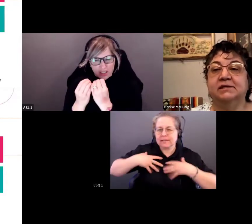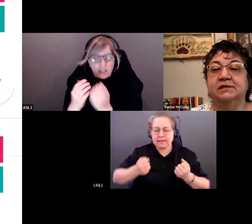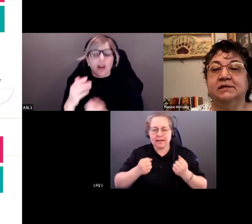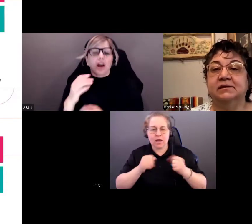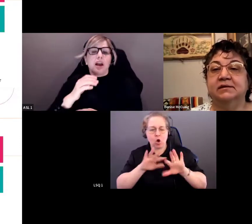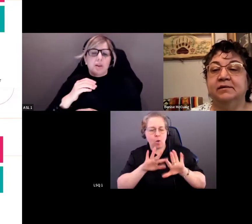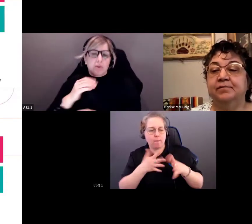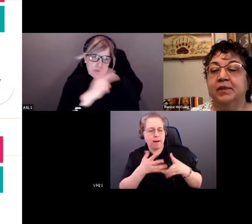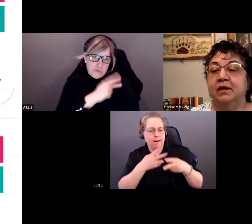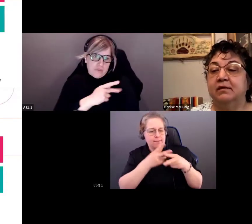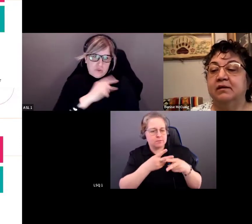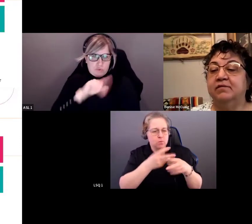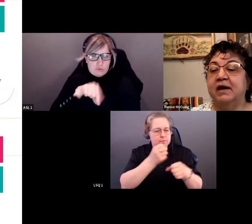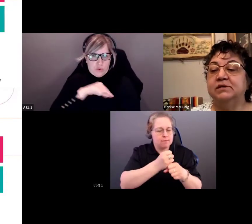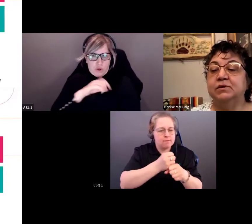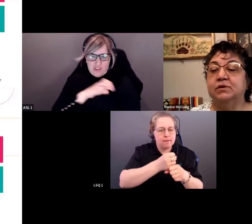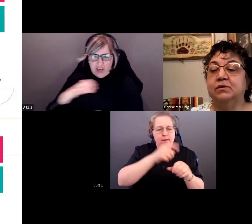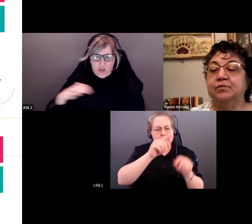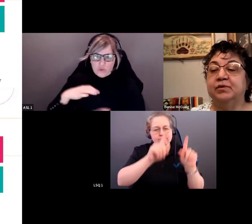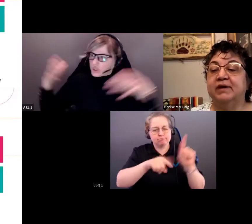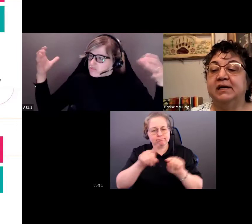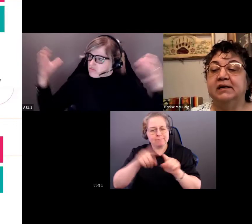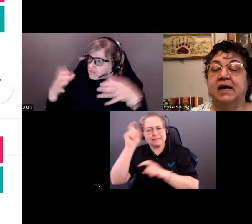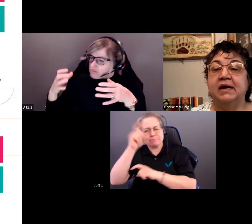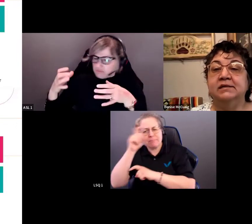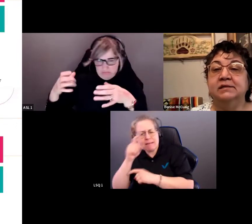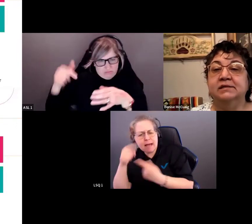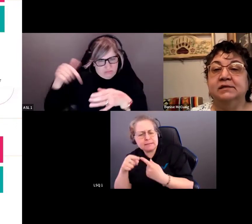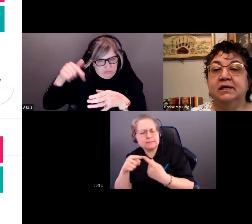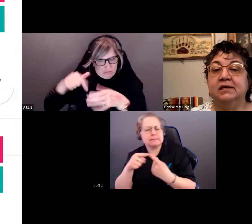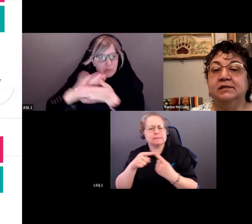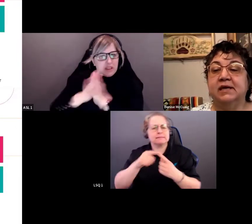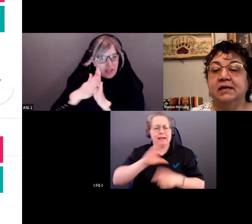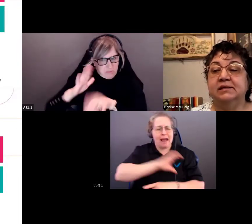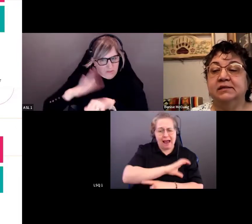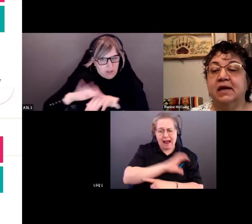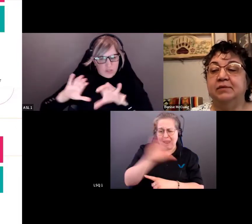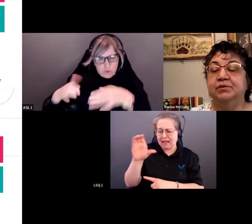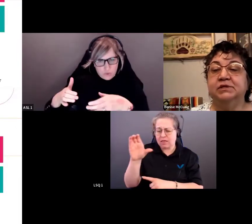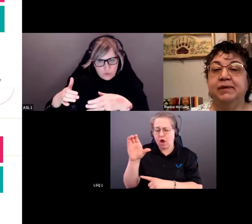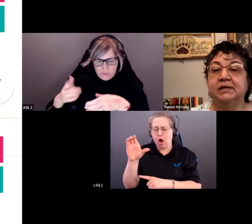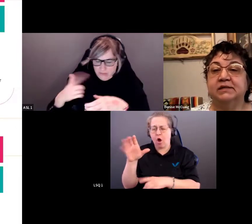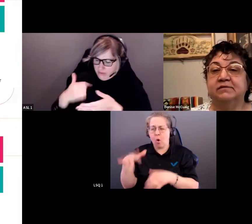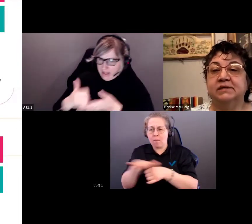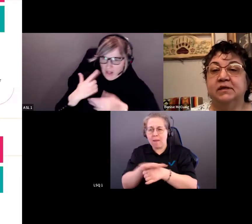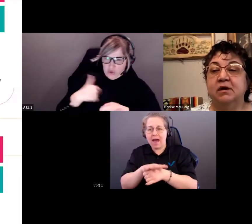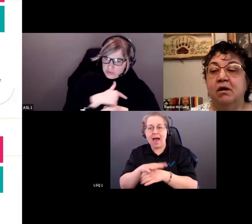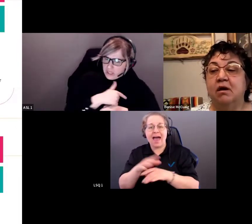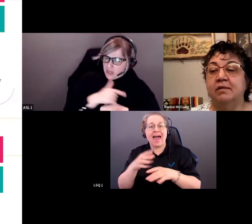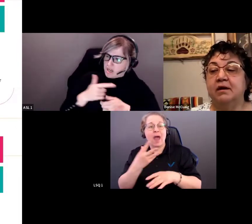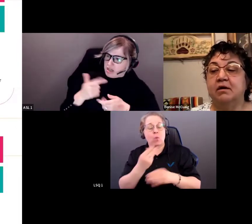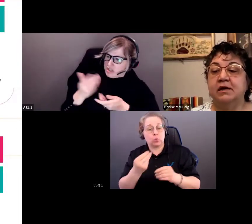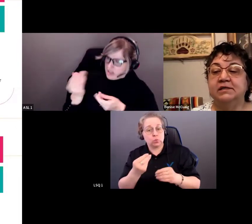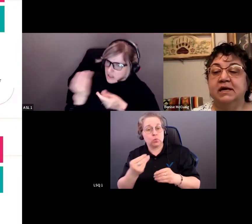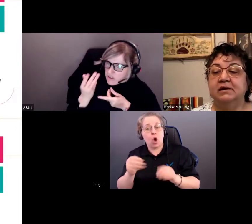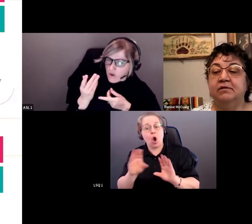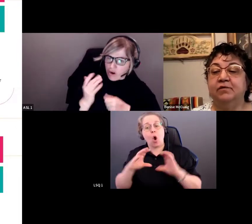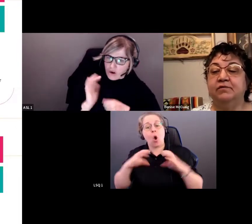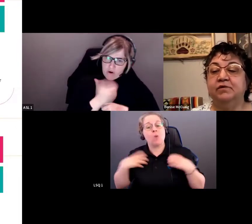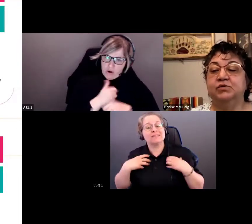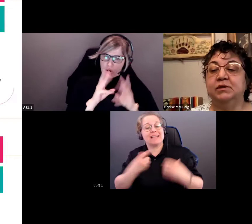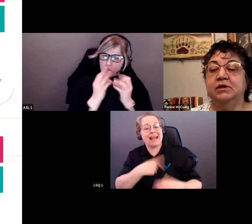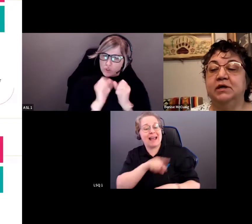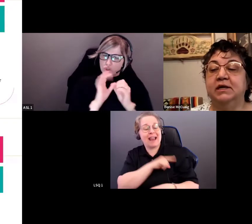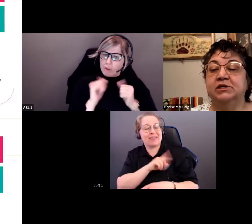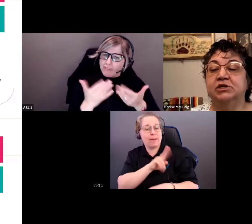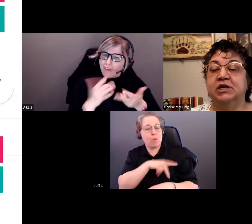personnes qui ont une expérience vécue, d'organisations de santé pancanadiennes et de conseils de qualité provinciaux. Le